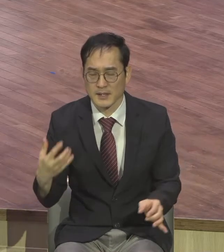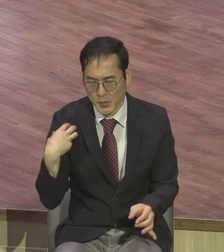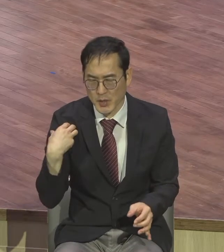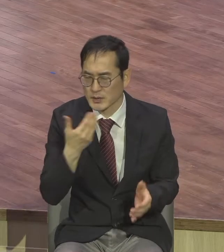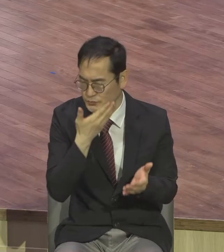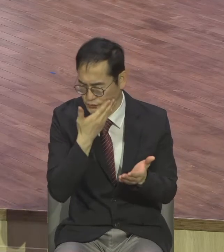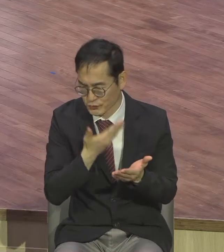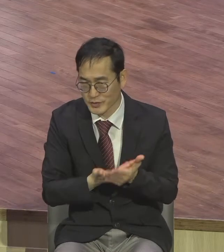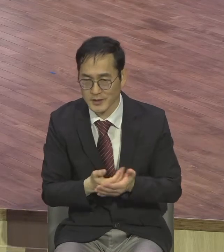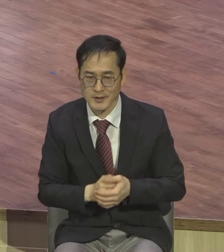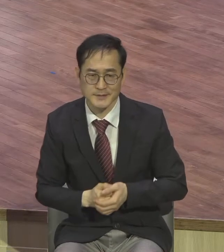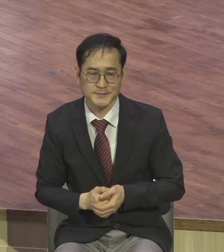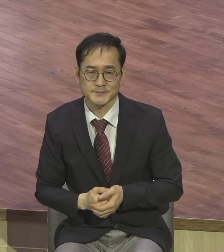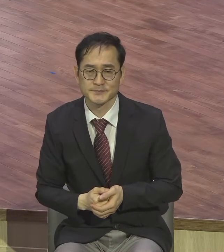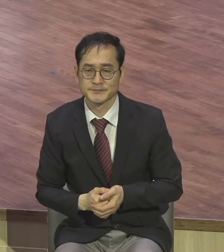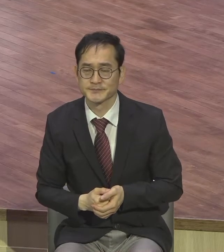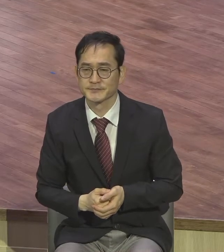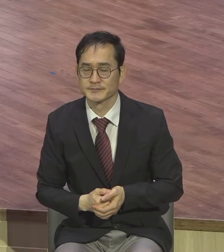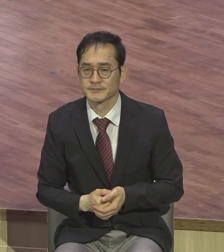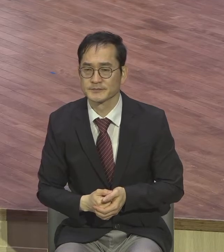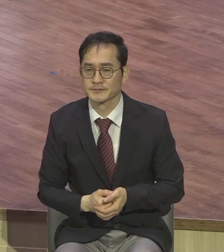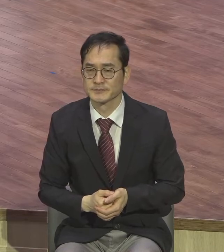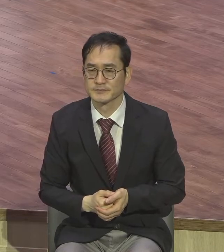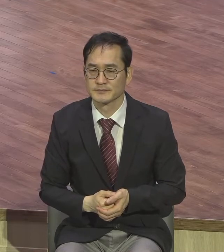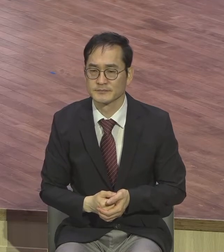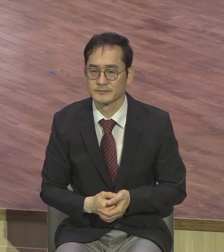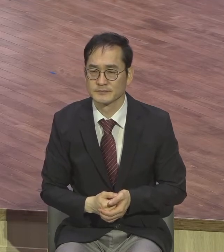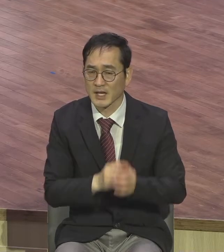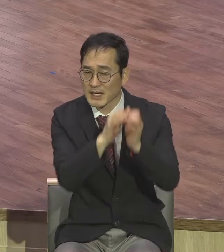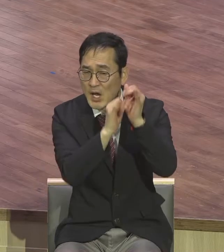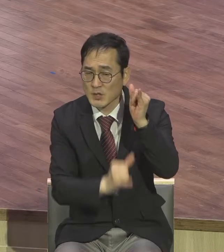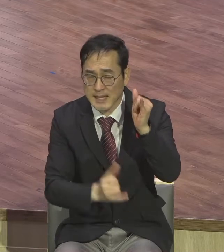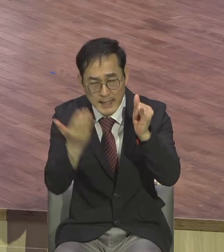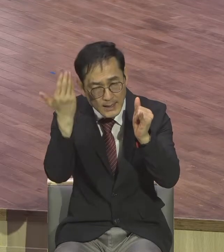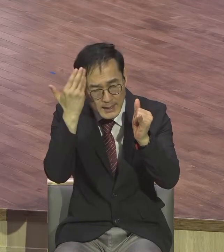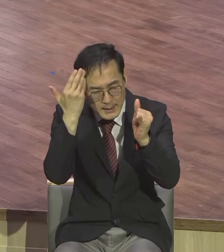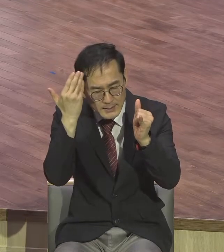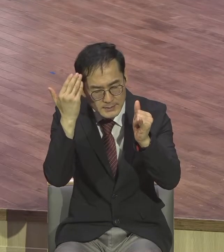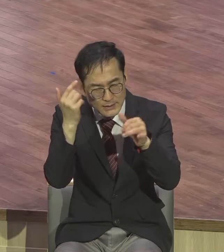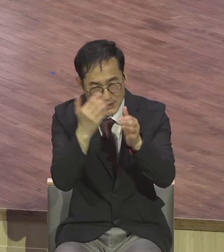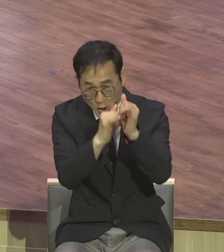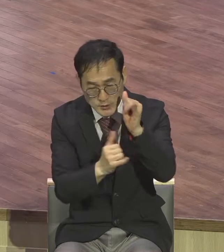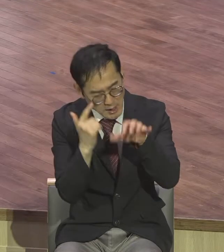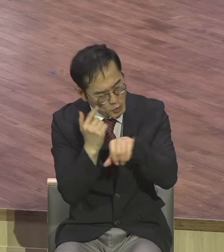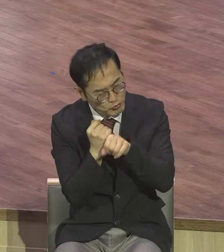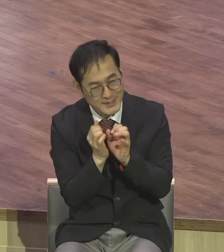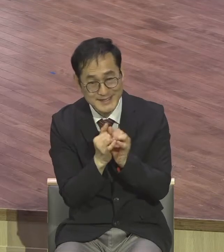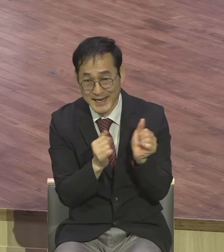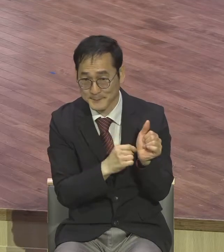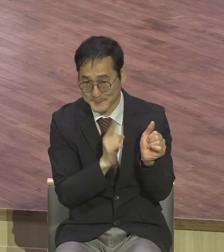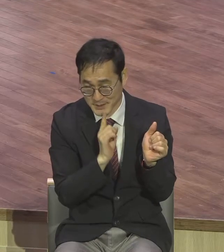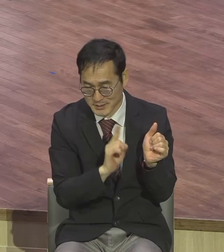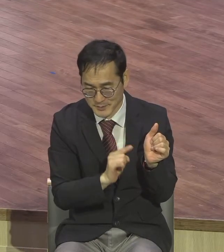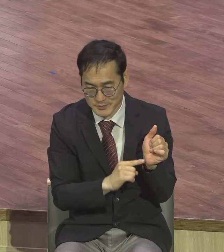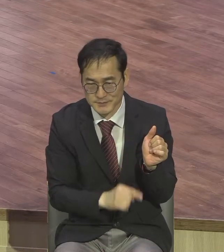역사자 이 아날로토 토인비가 이런 말을 했습니다 당신이 첫 단계를 시작하면